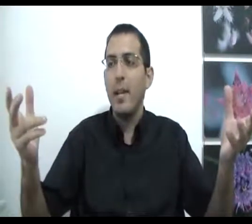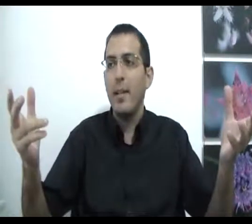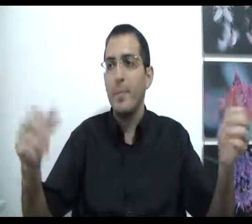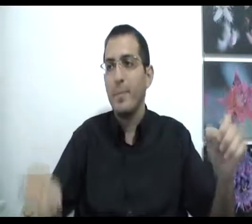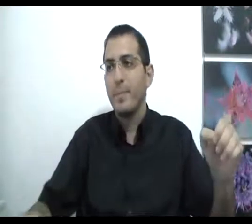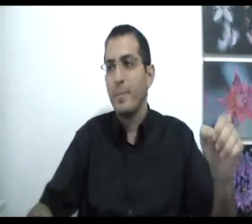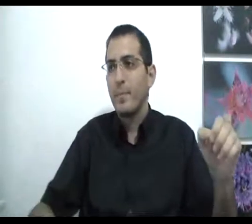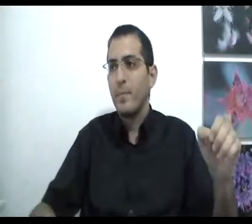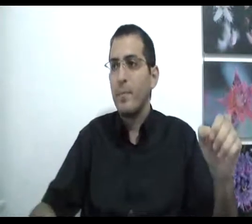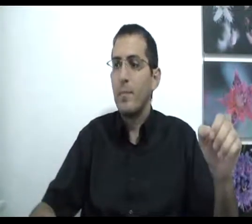האלה